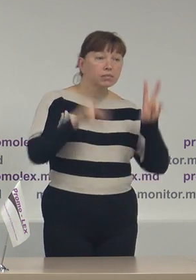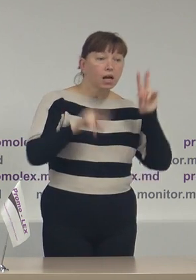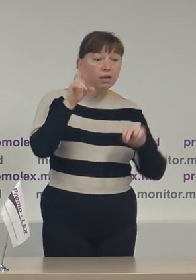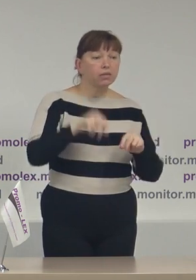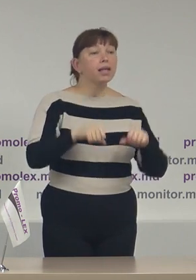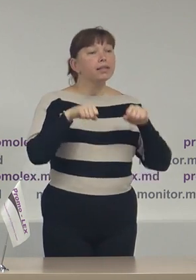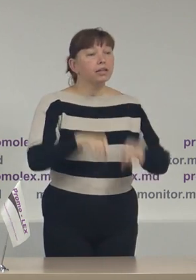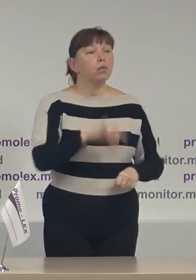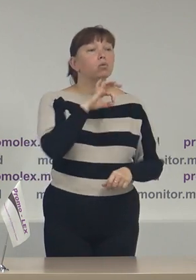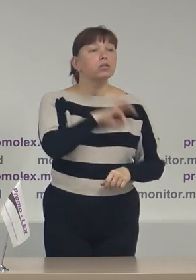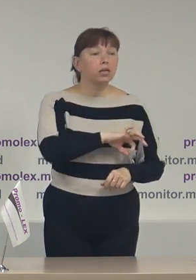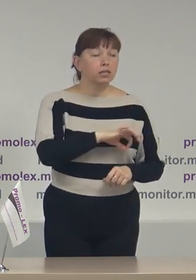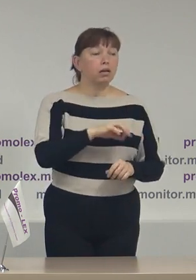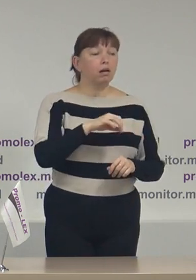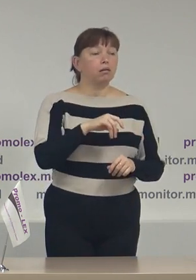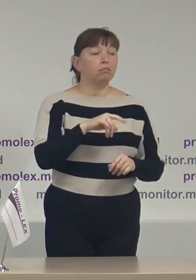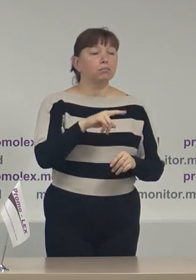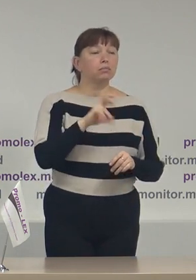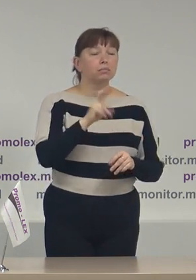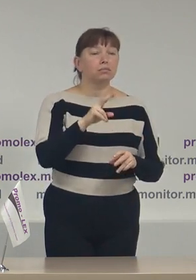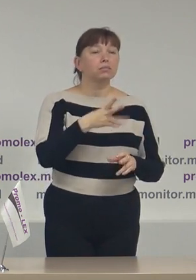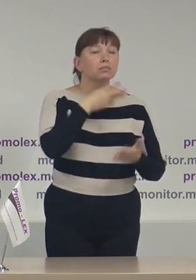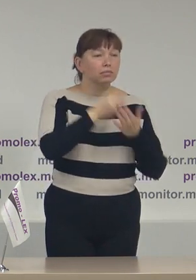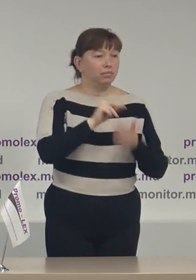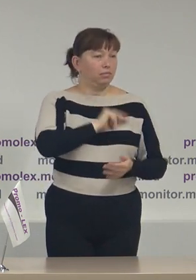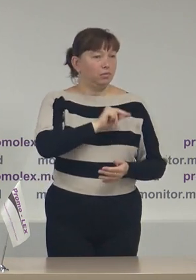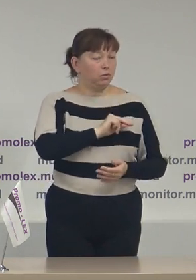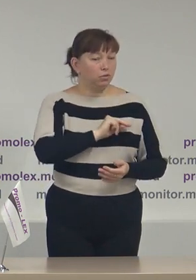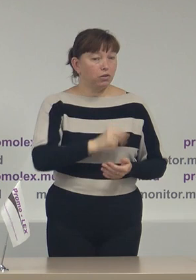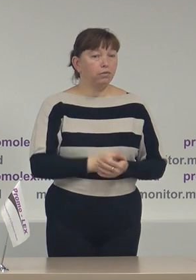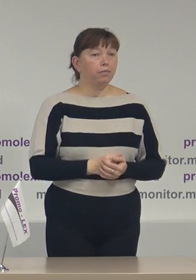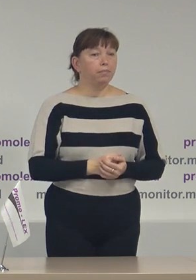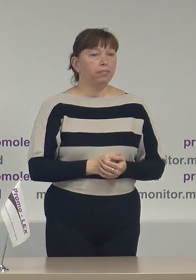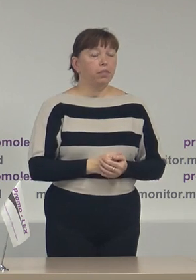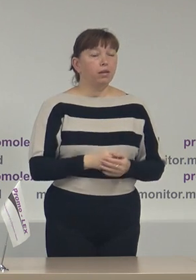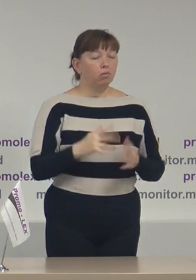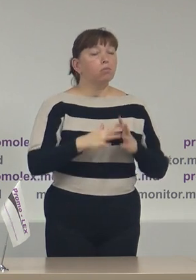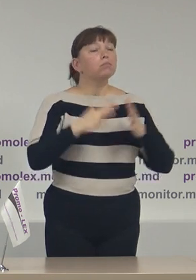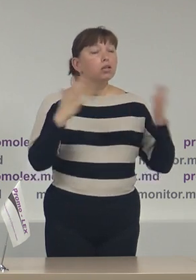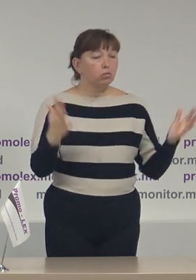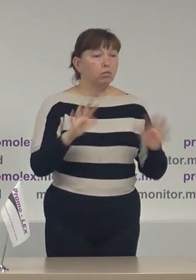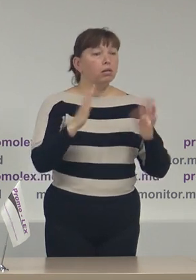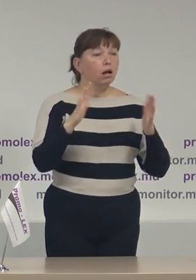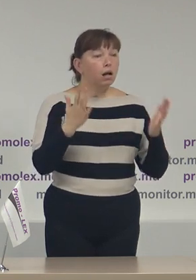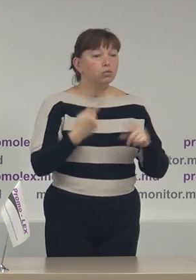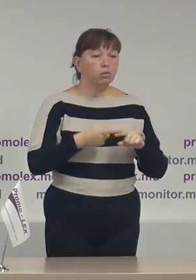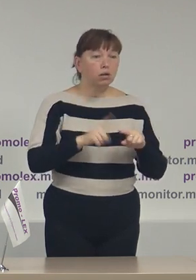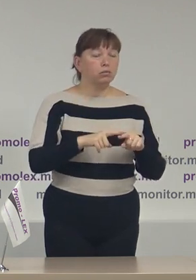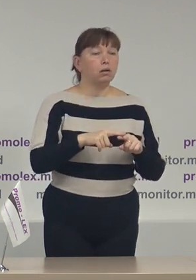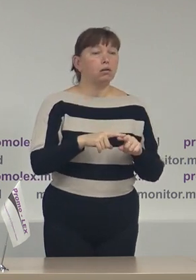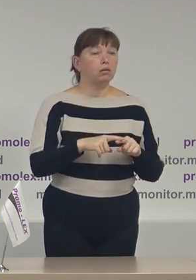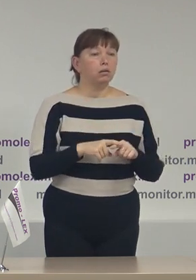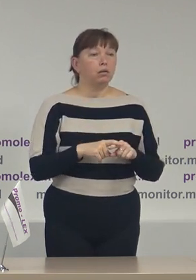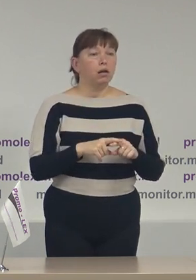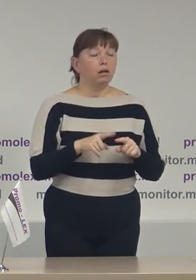drept utilizare de resurse administrative, cu regret în majoritatea cazurilor este vorba de